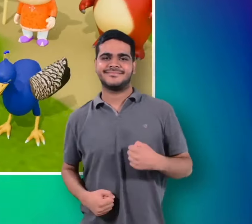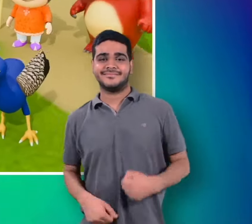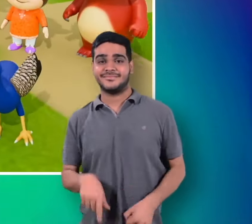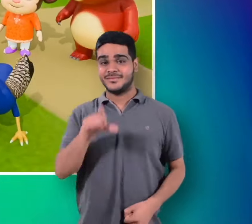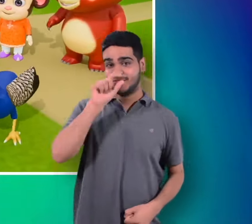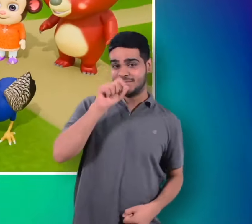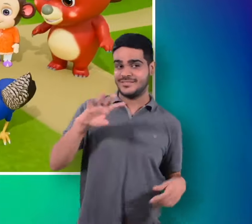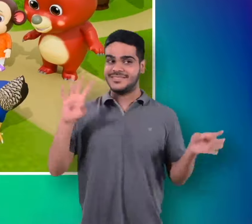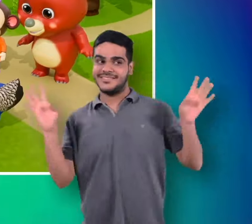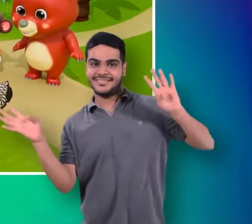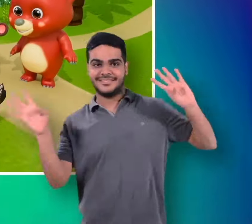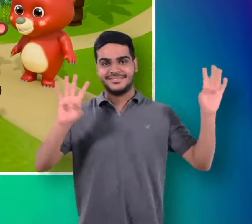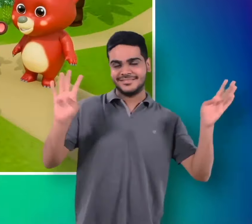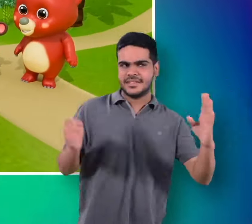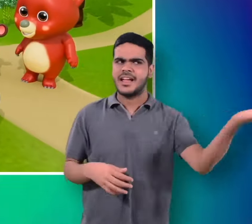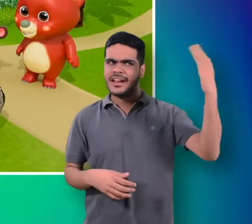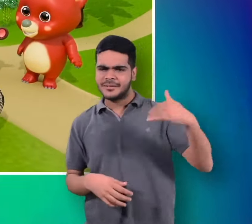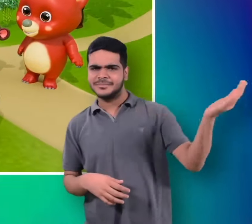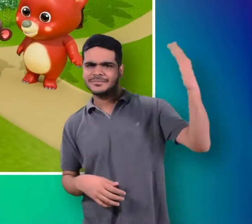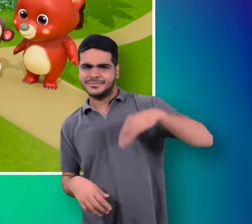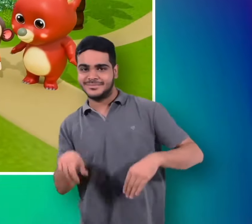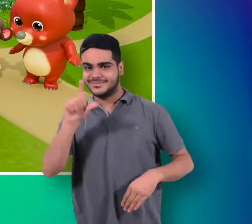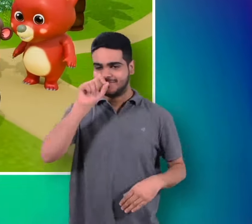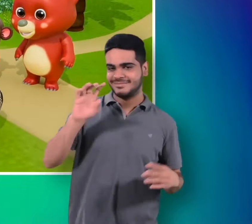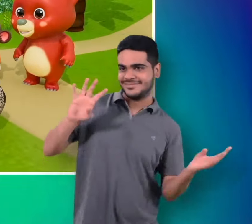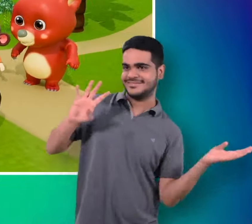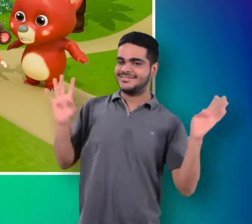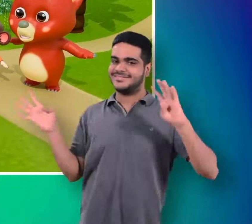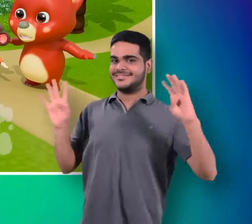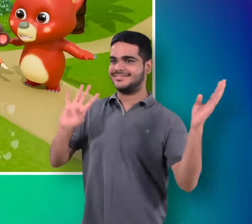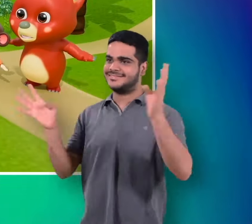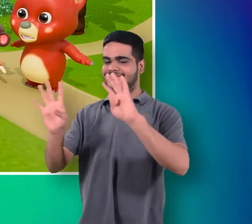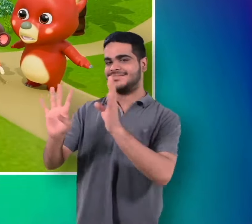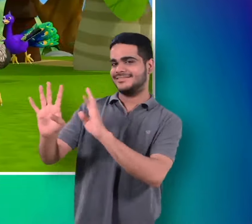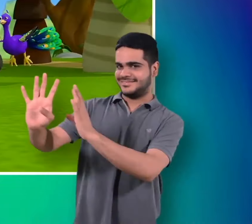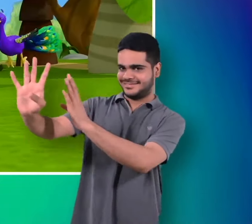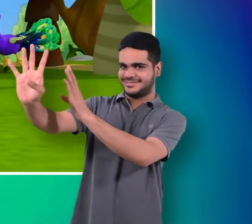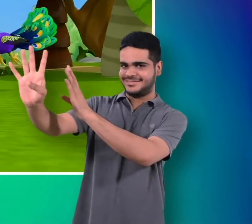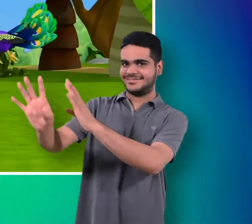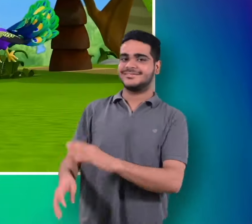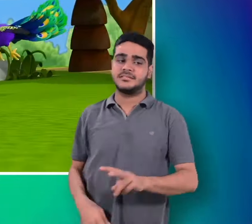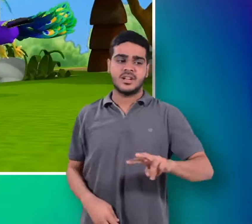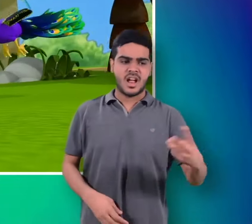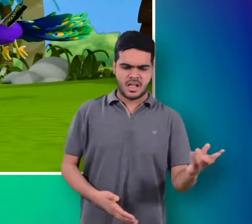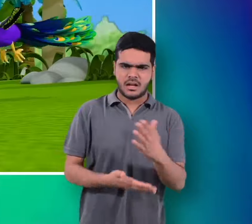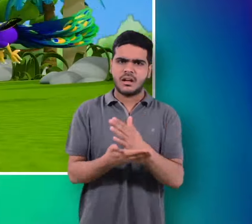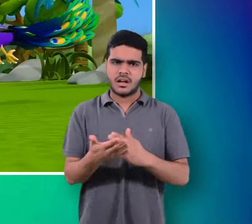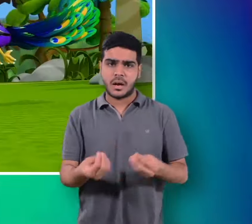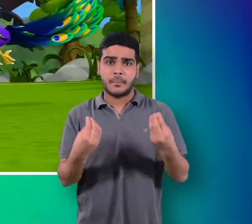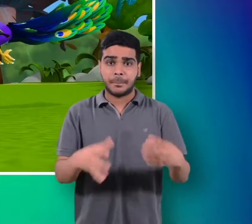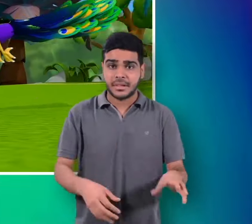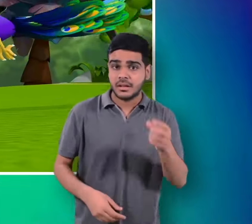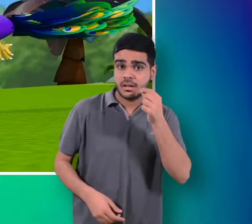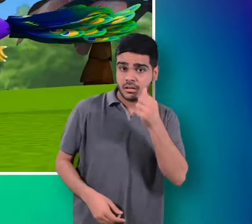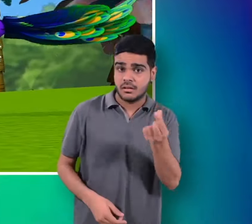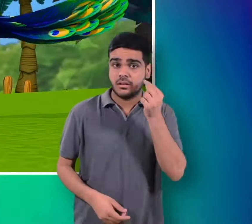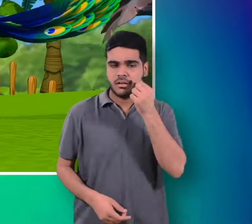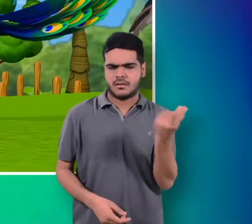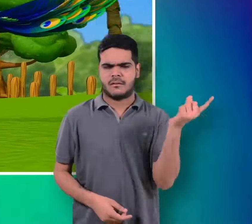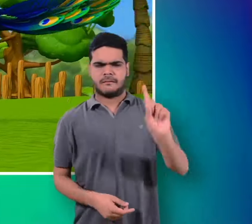नानी तेरी मोरनी को मोर ले गए बाकी जो बच्चा था